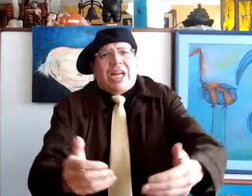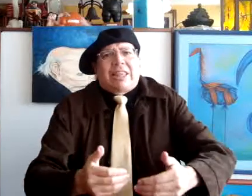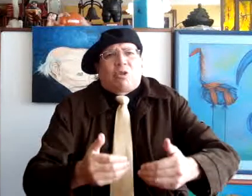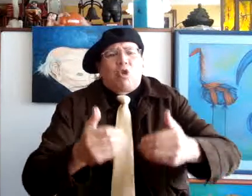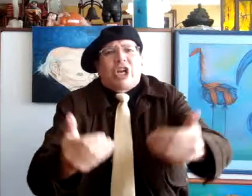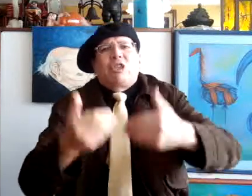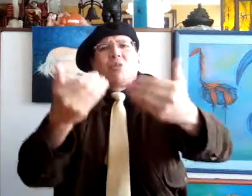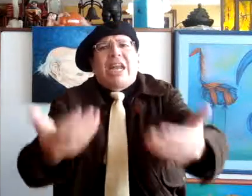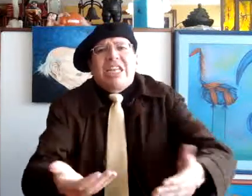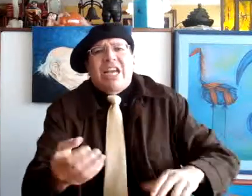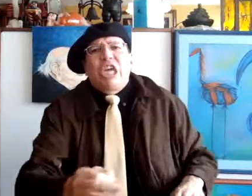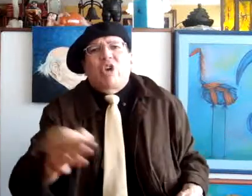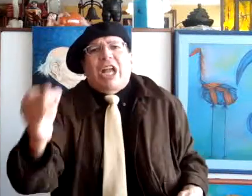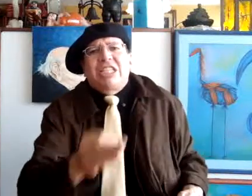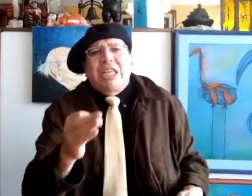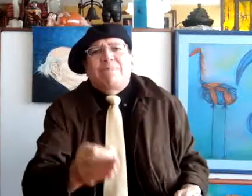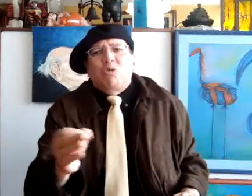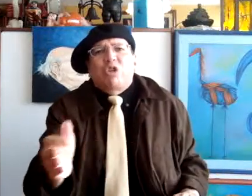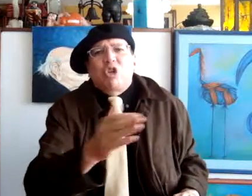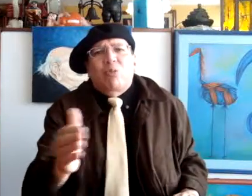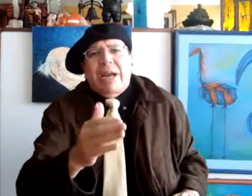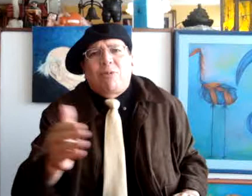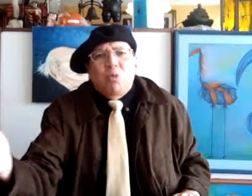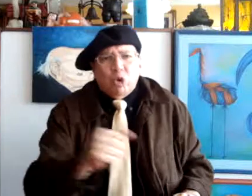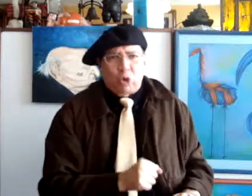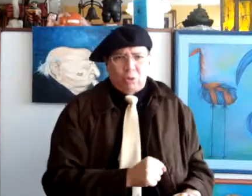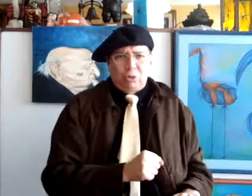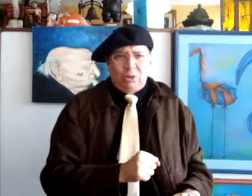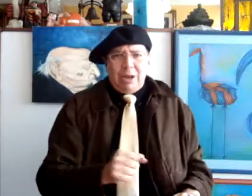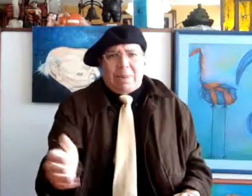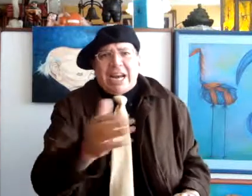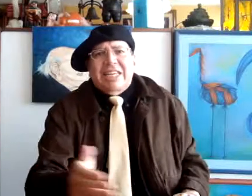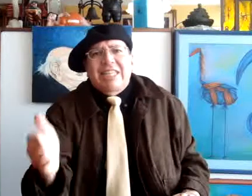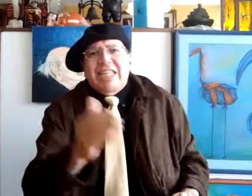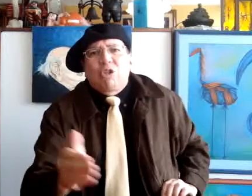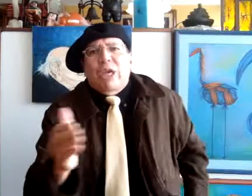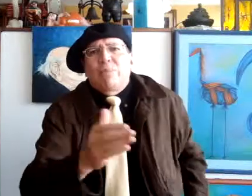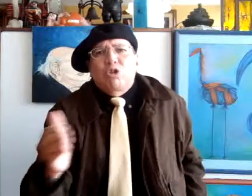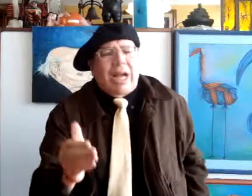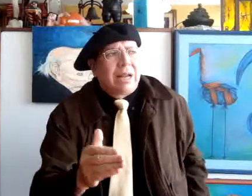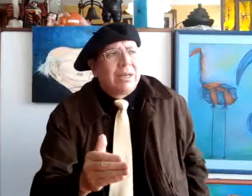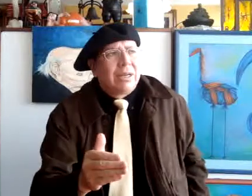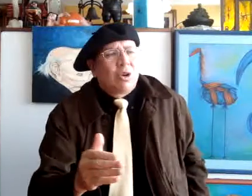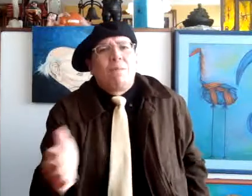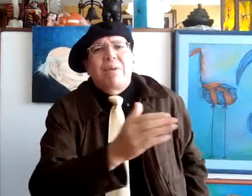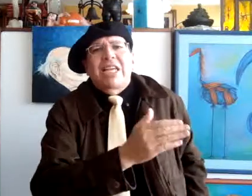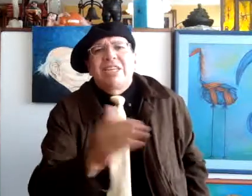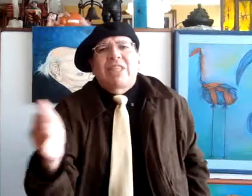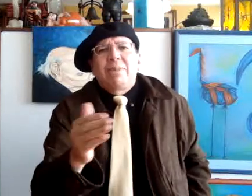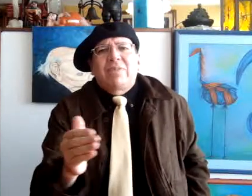contrato para el ingeniero que casi siempre es un señor operavo y burdo, para el arquitecto que busca complacientemente